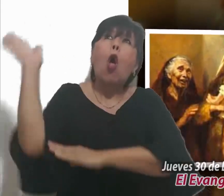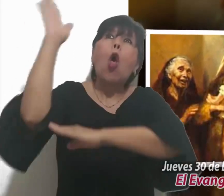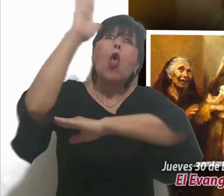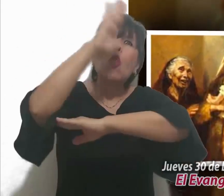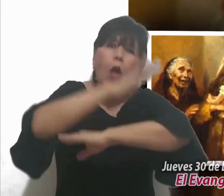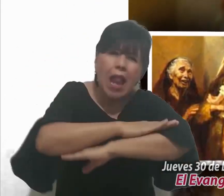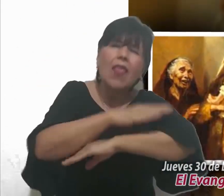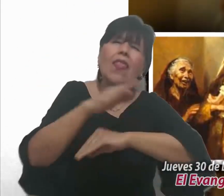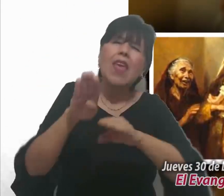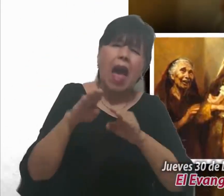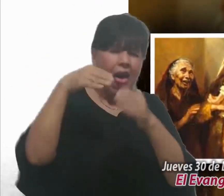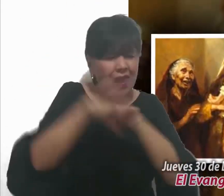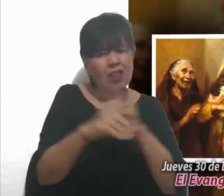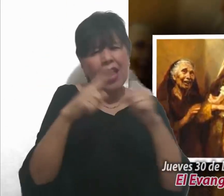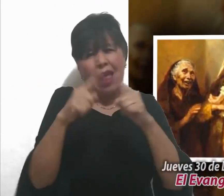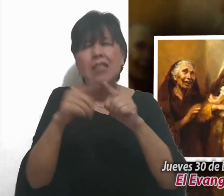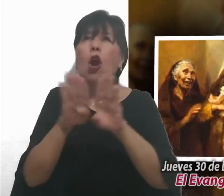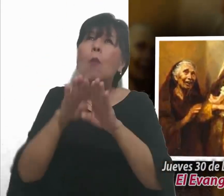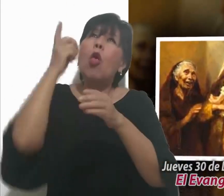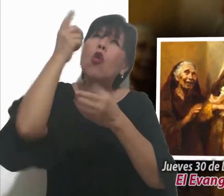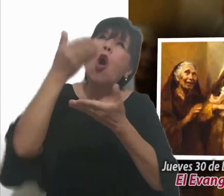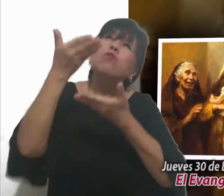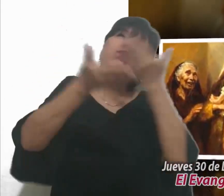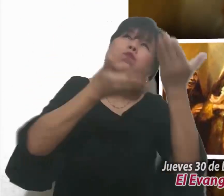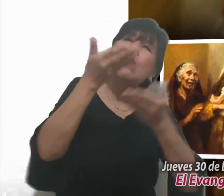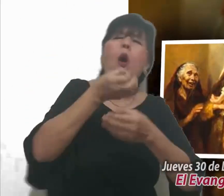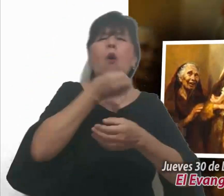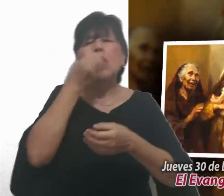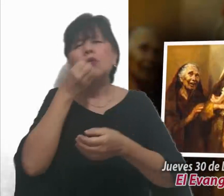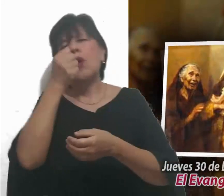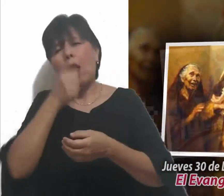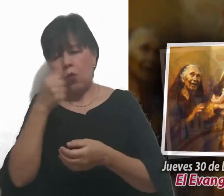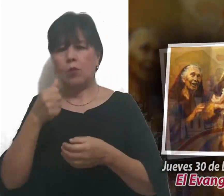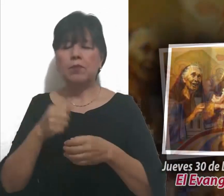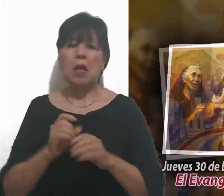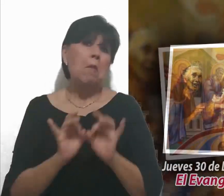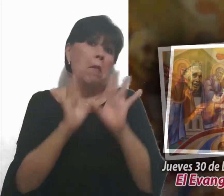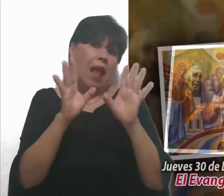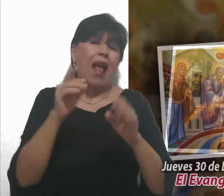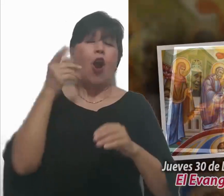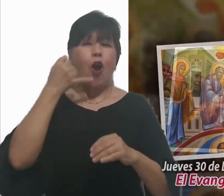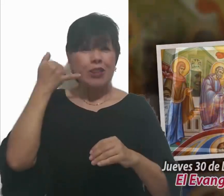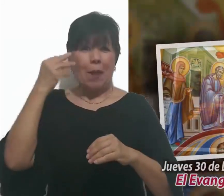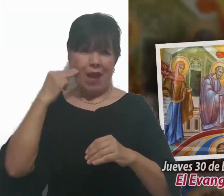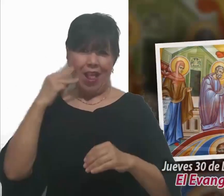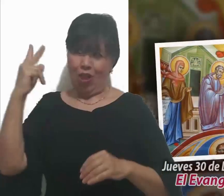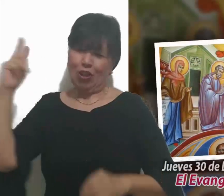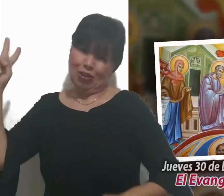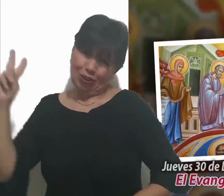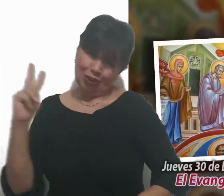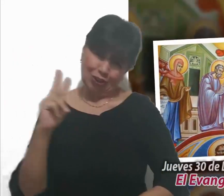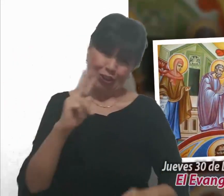ayunos y oraciones. Cuando José y María entraban en el templo para la presentación del niño,